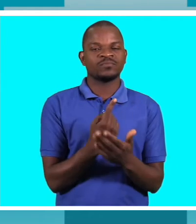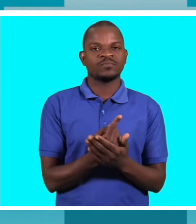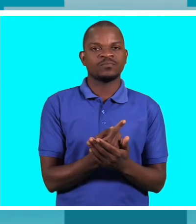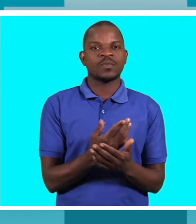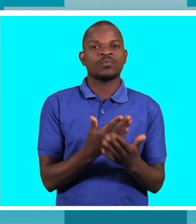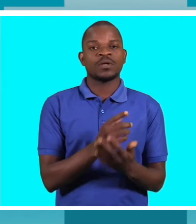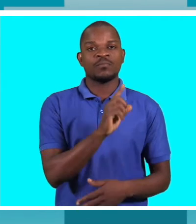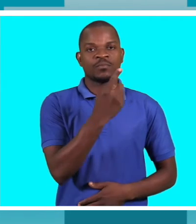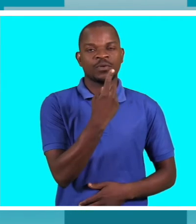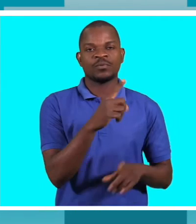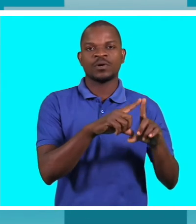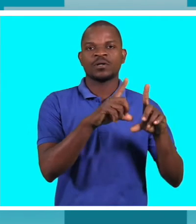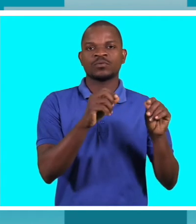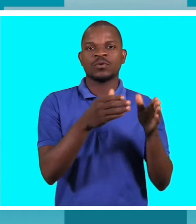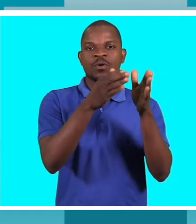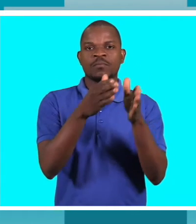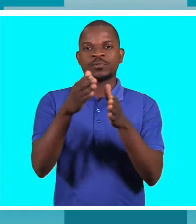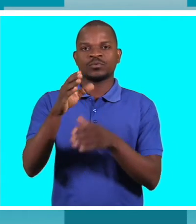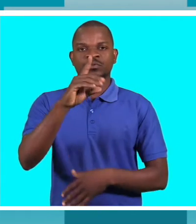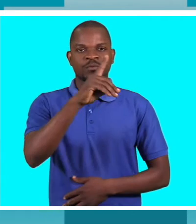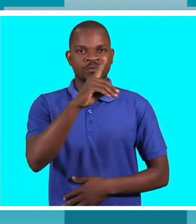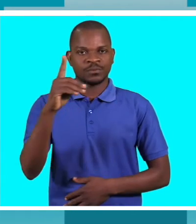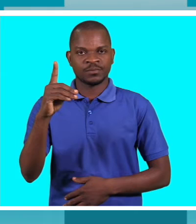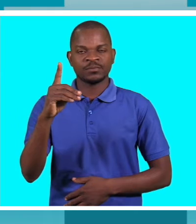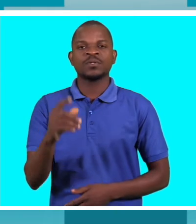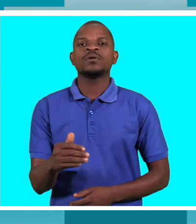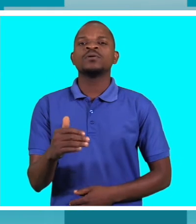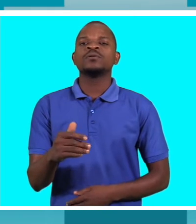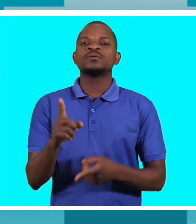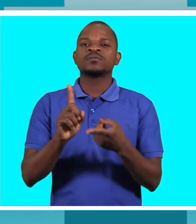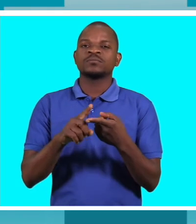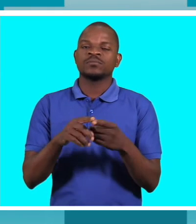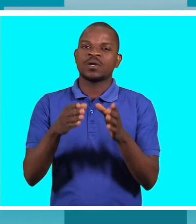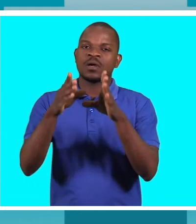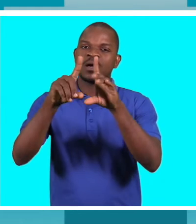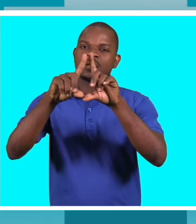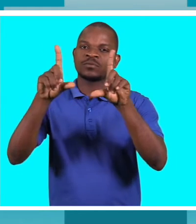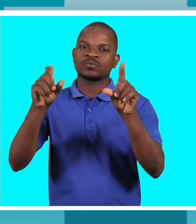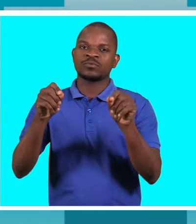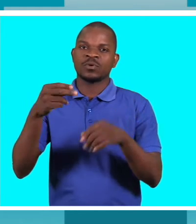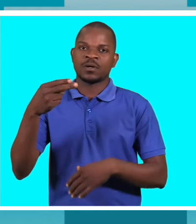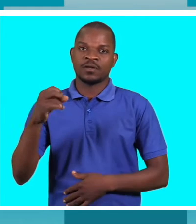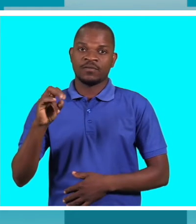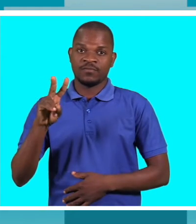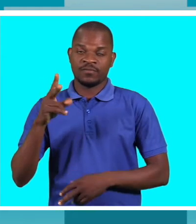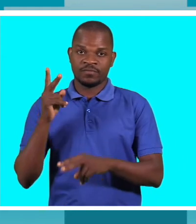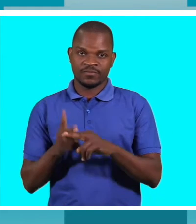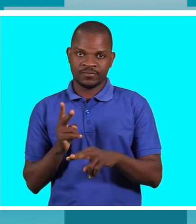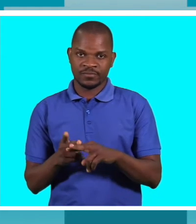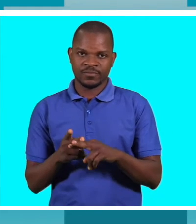sobre a questão da pessoa com a deficiência, e depois a questão do Gaivicida. Em relação à questão que me coloca,